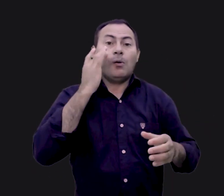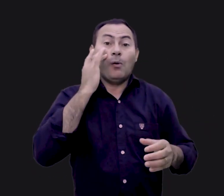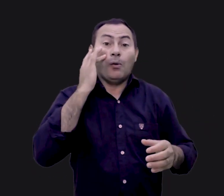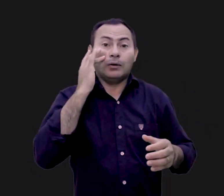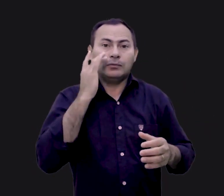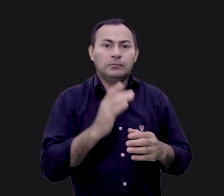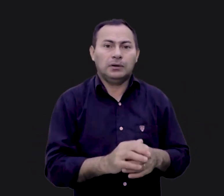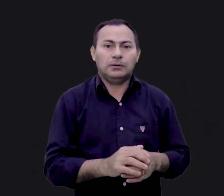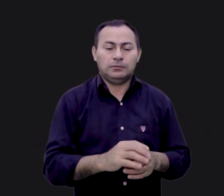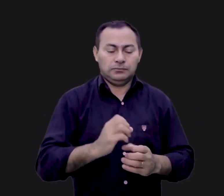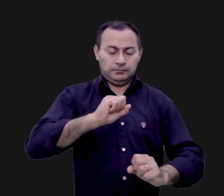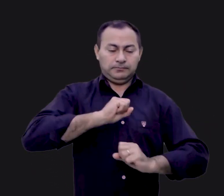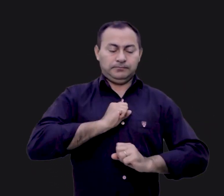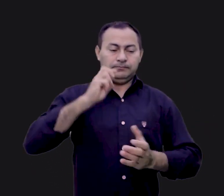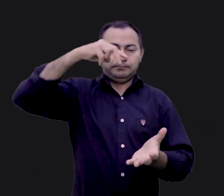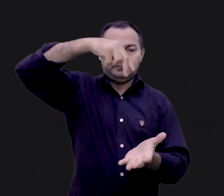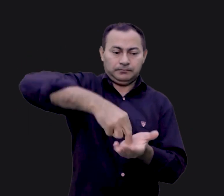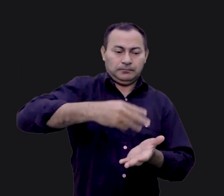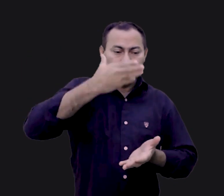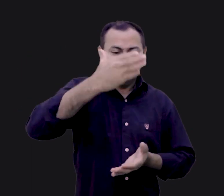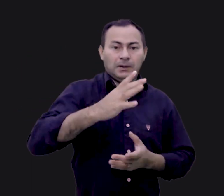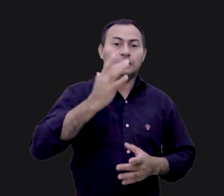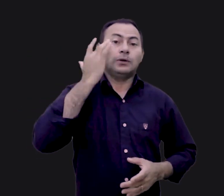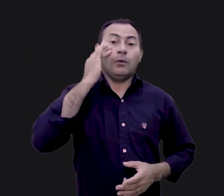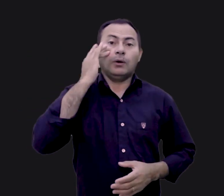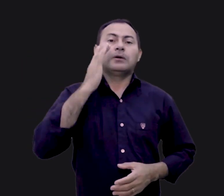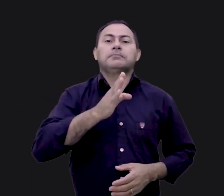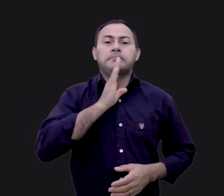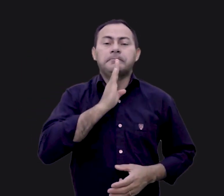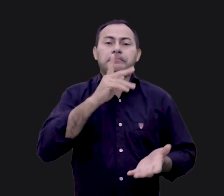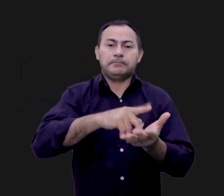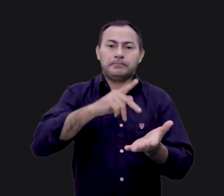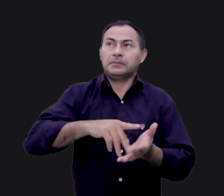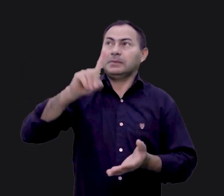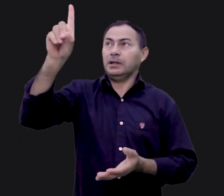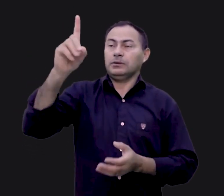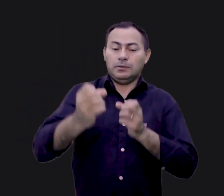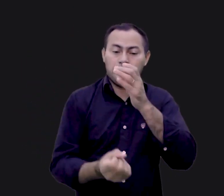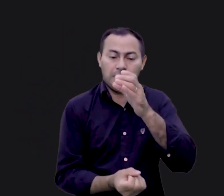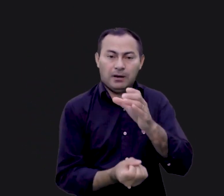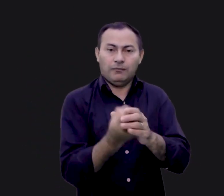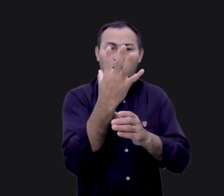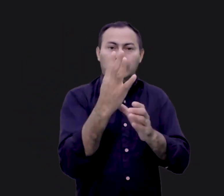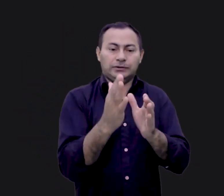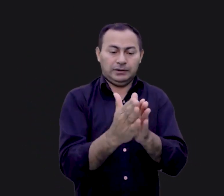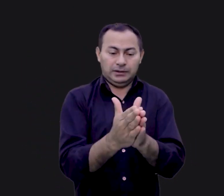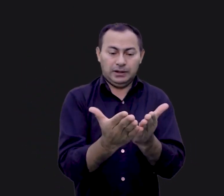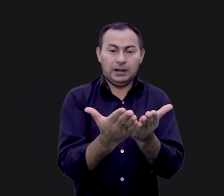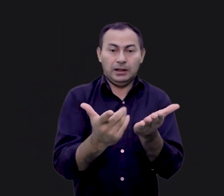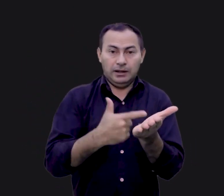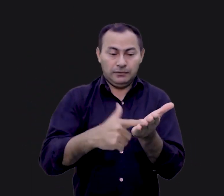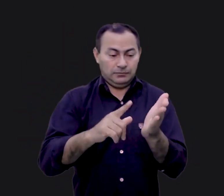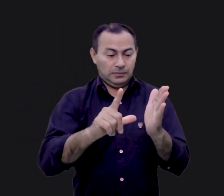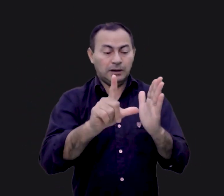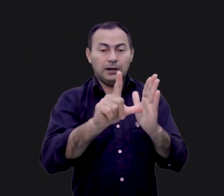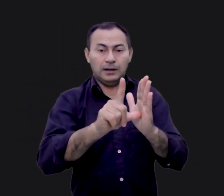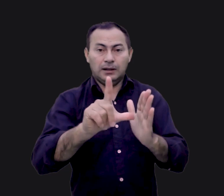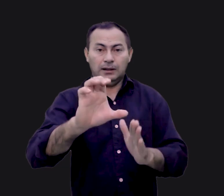se levantava diante do castiçal de ouro, ele estava reconhecendo que realmente Deus é a fonte deste livro que nós estamos estudando agora.